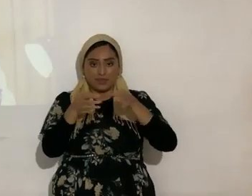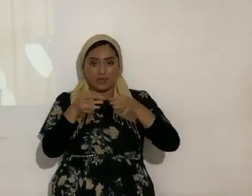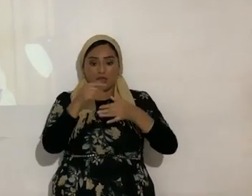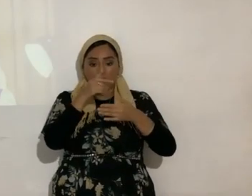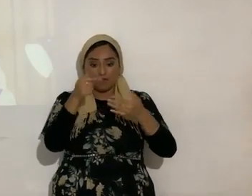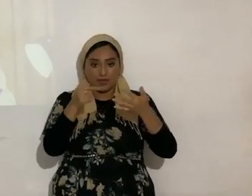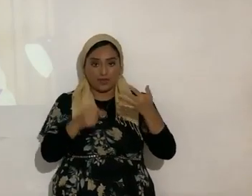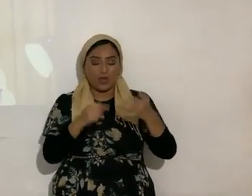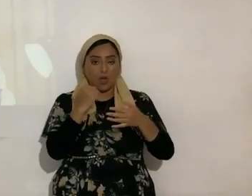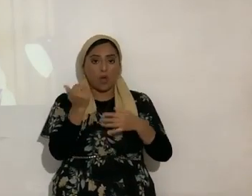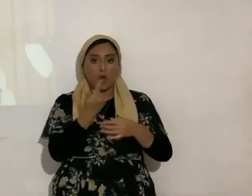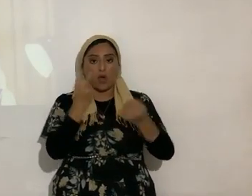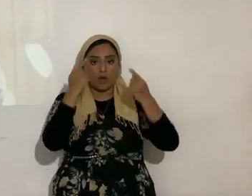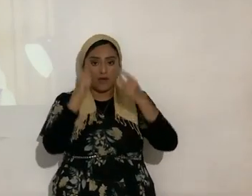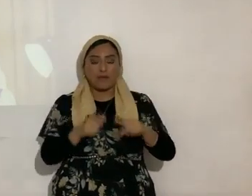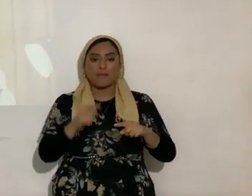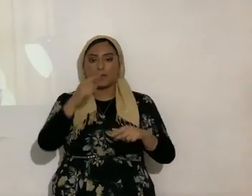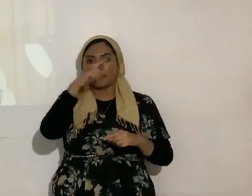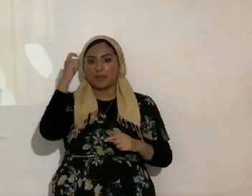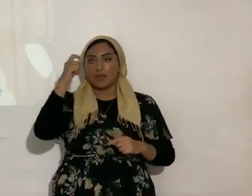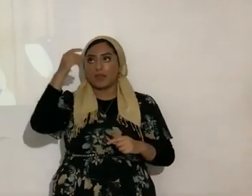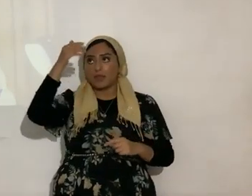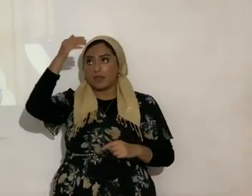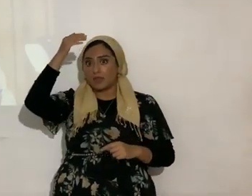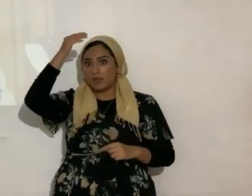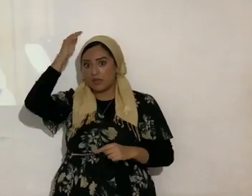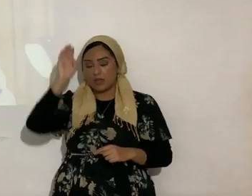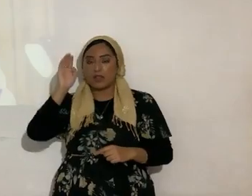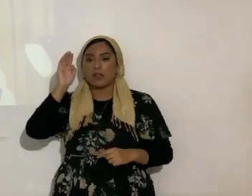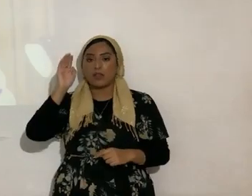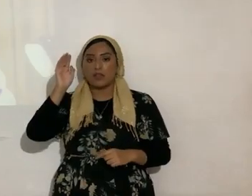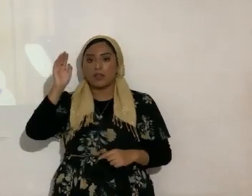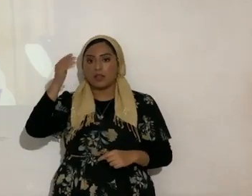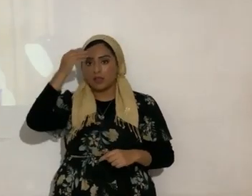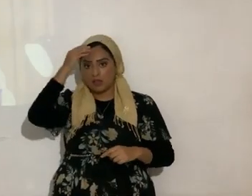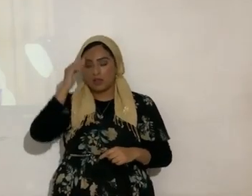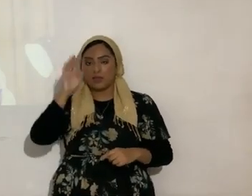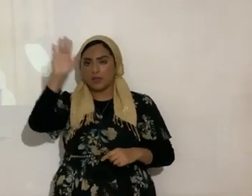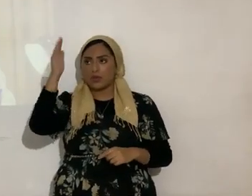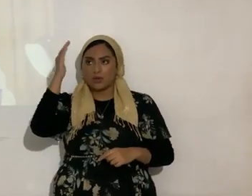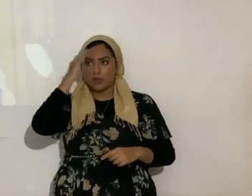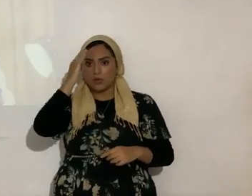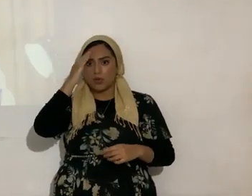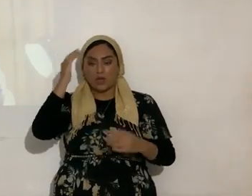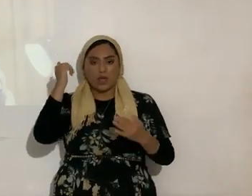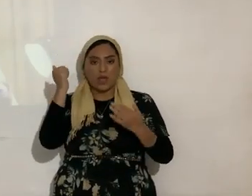porque el ojín no deja nada afuera que sea suyo